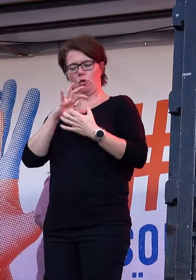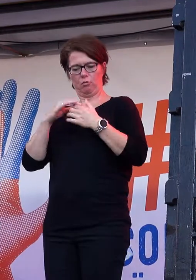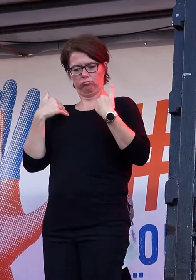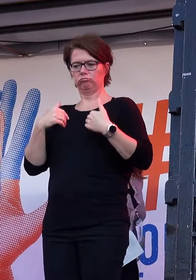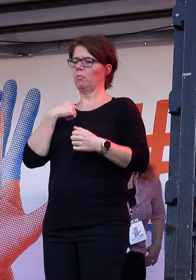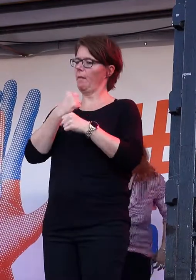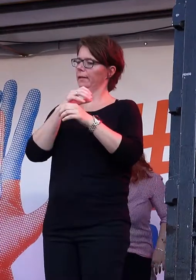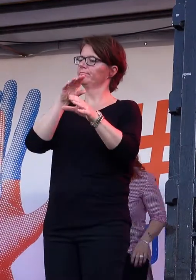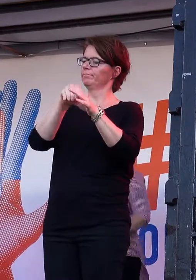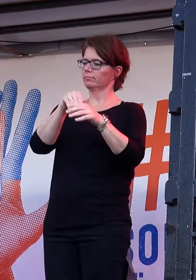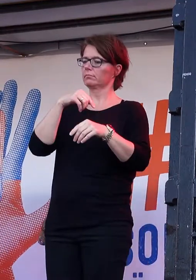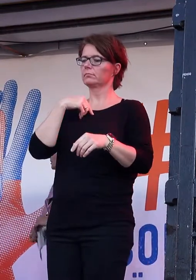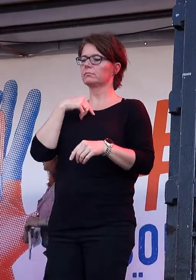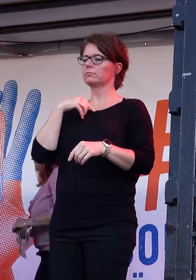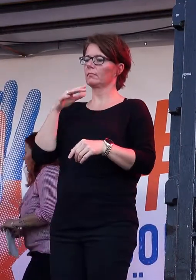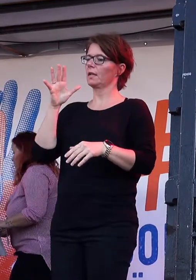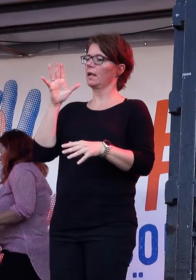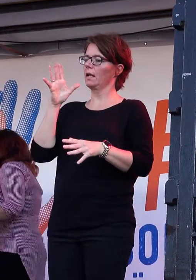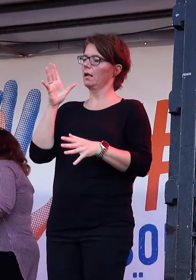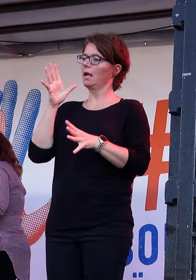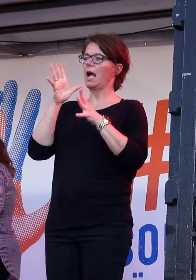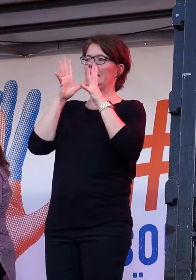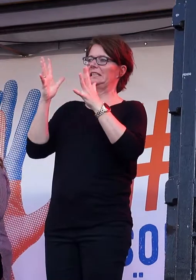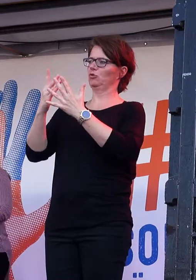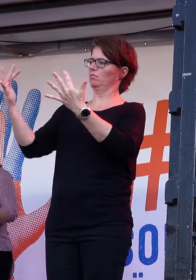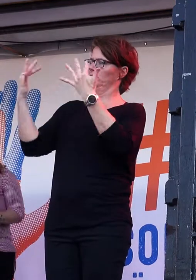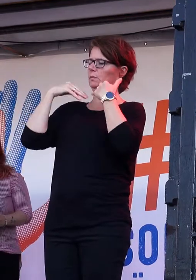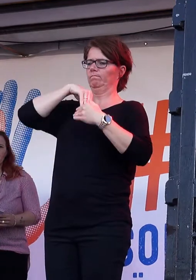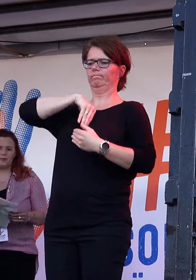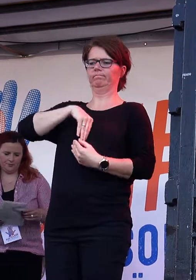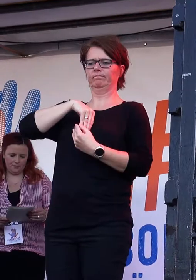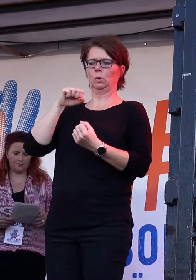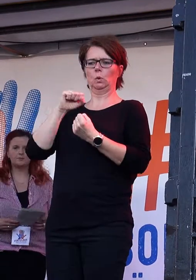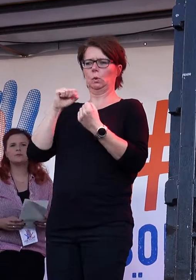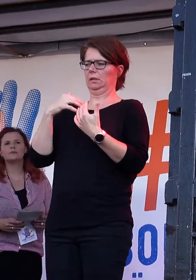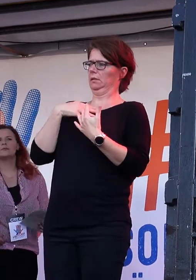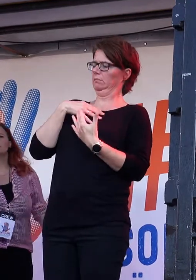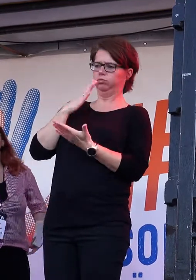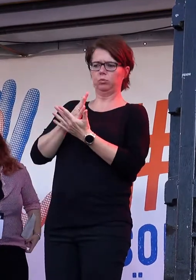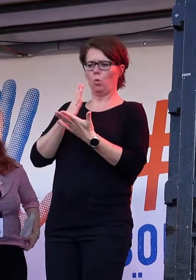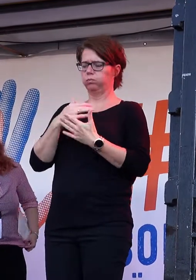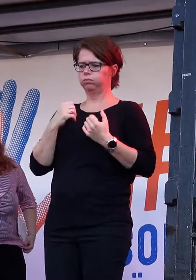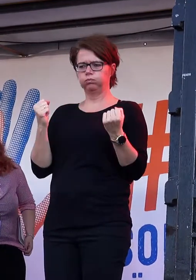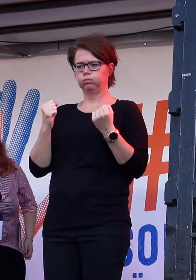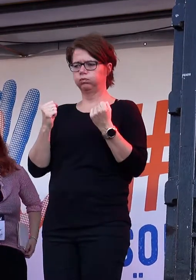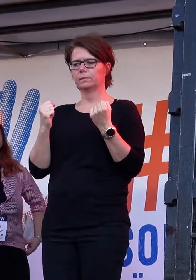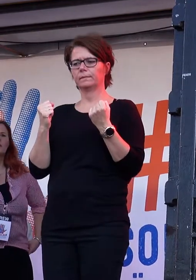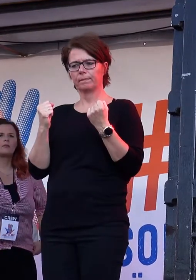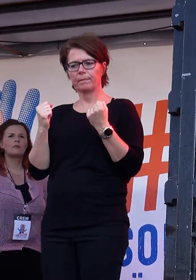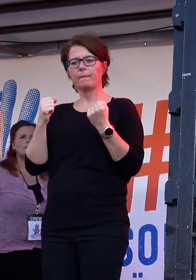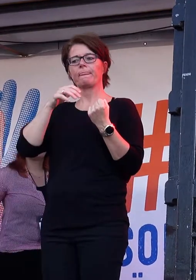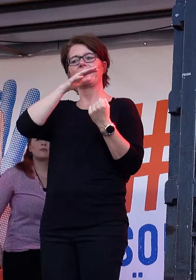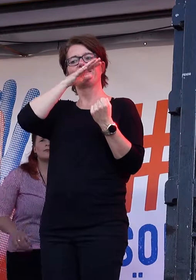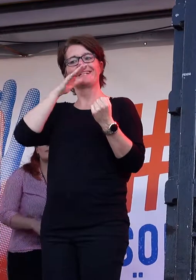schadet der Seele. Und dieser Satz, dieser Satz hängt als Banner an vielen Kirchen.